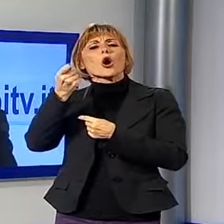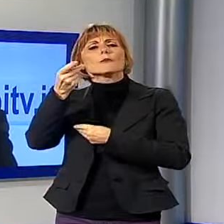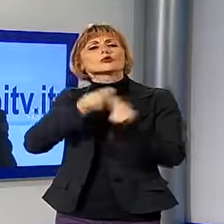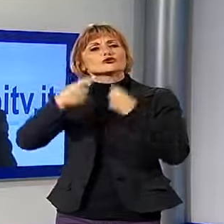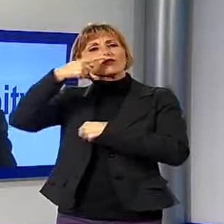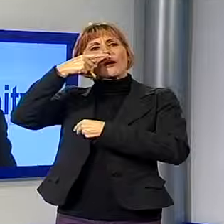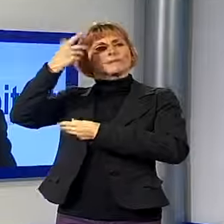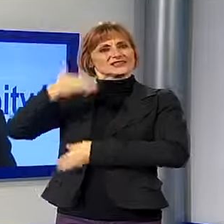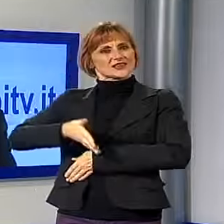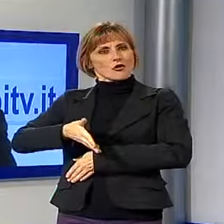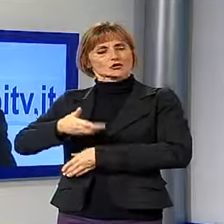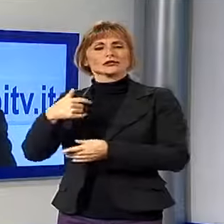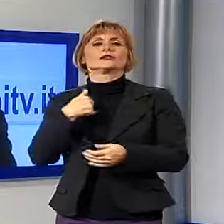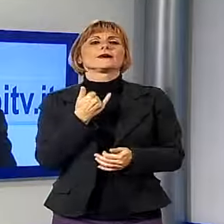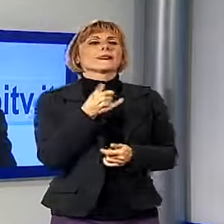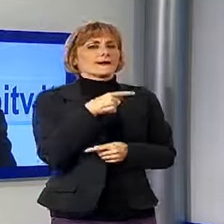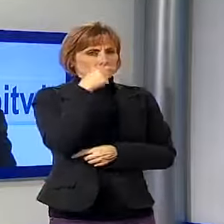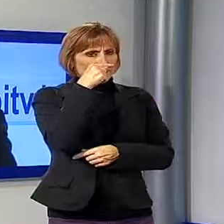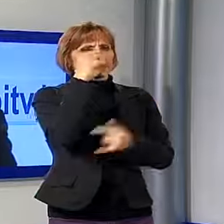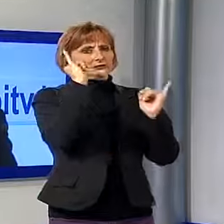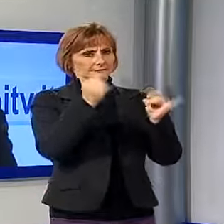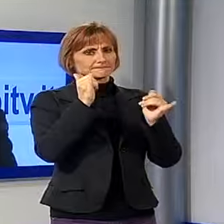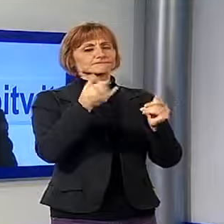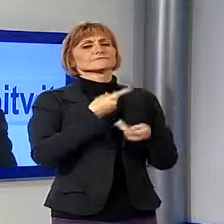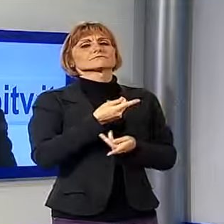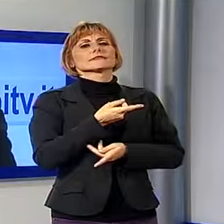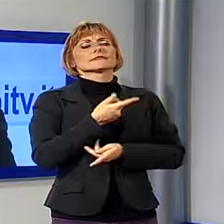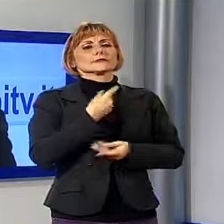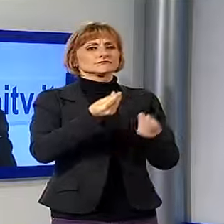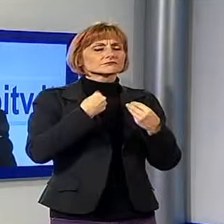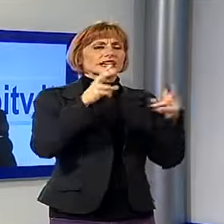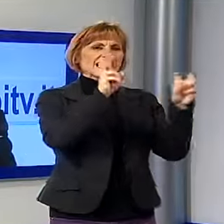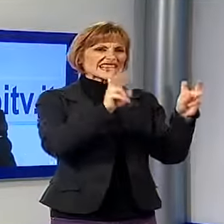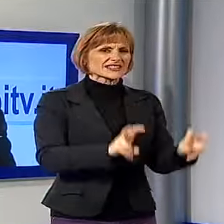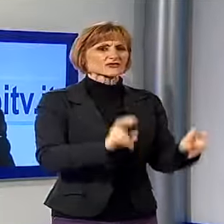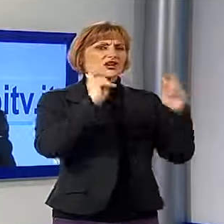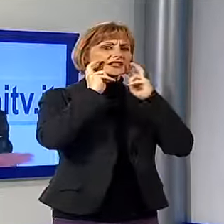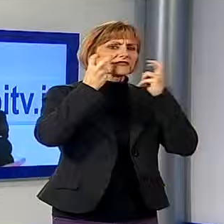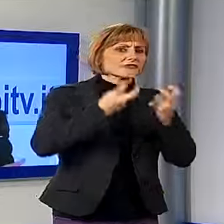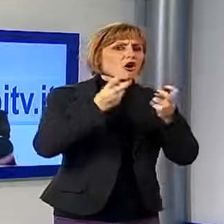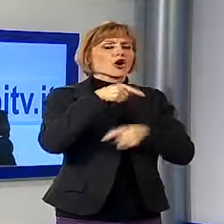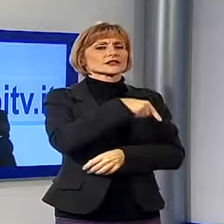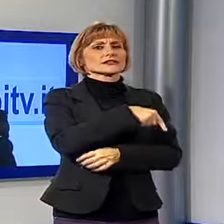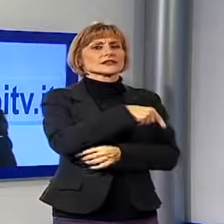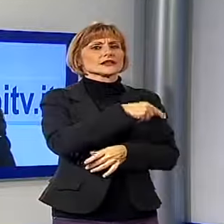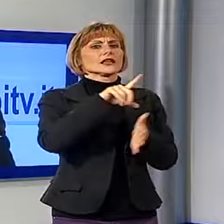ambizioso, un progetto che richiede moltissime energie, moltissimi sforzi, un tempo lungo di